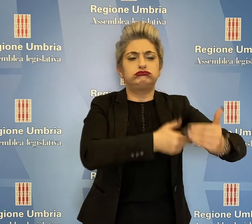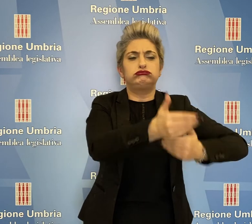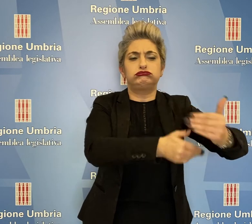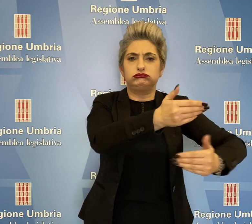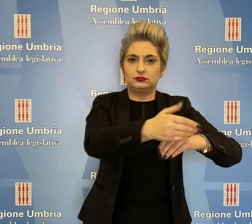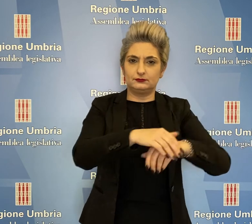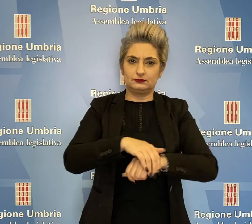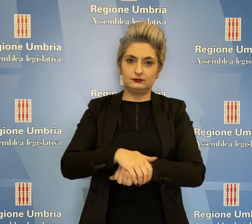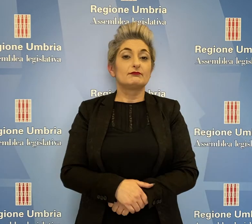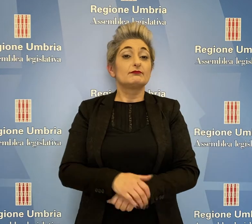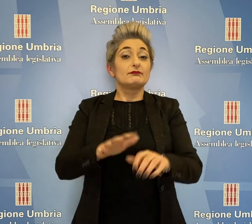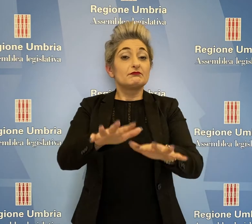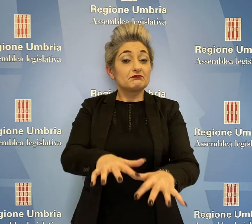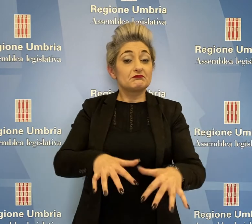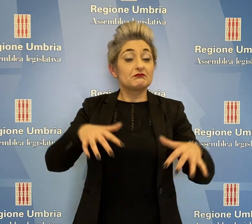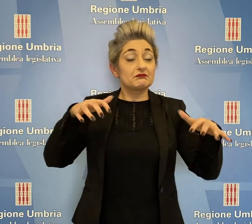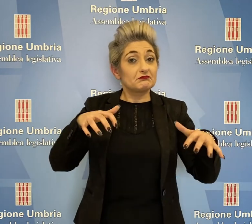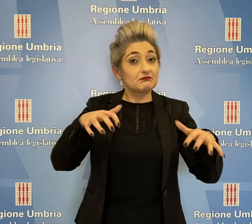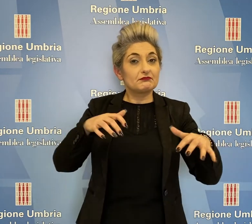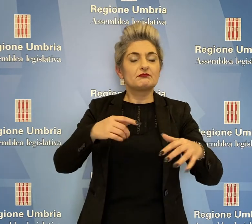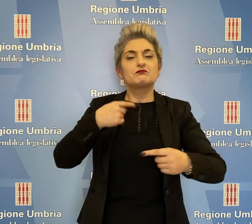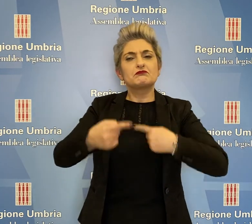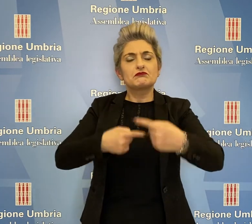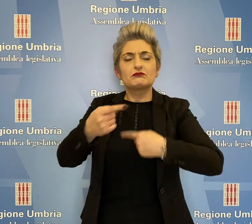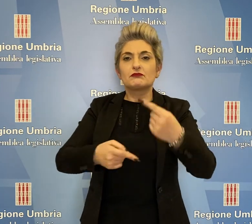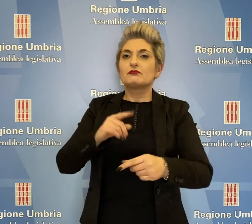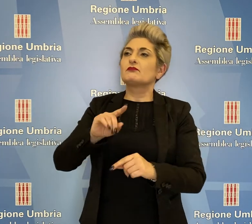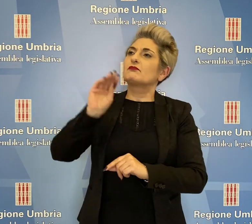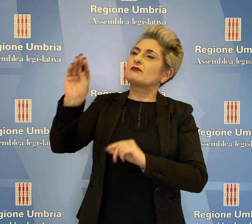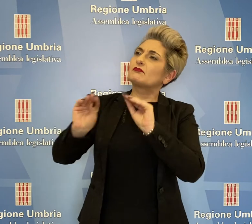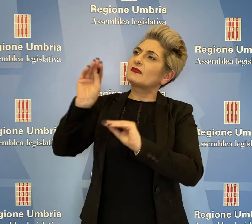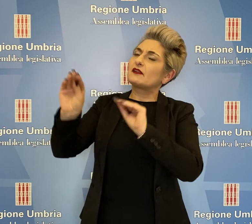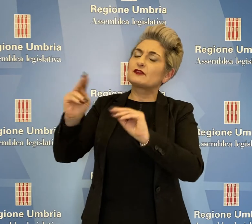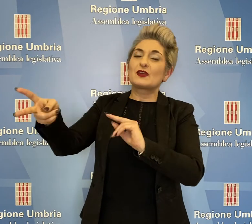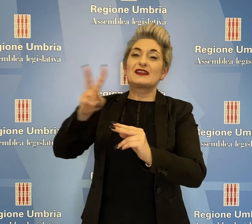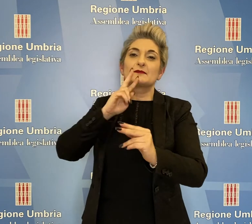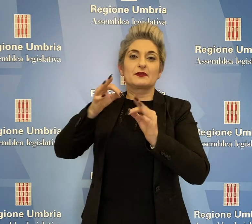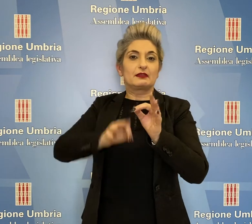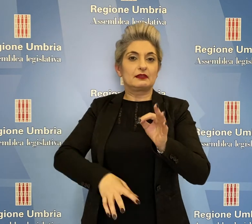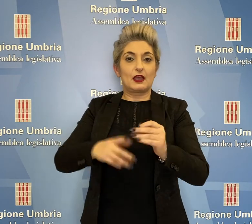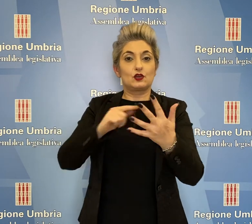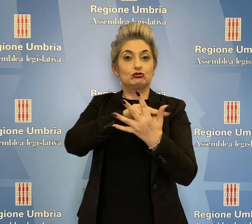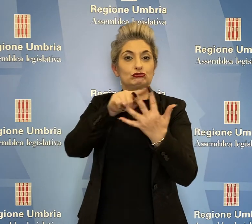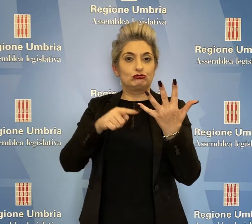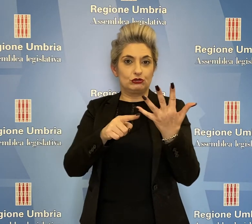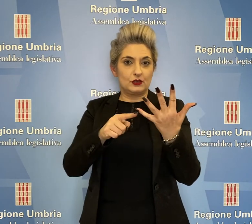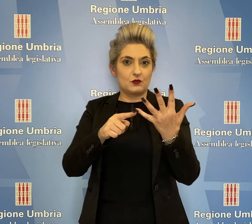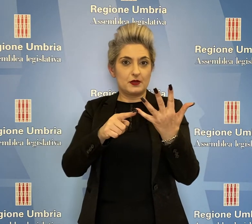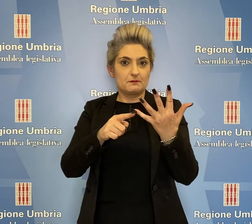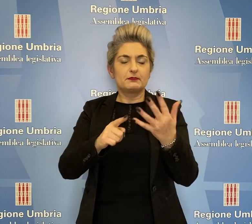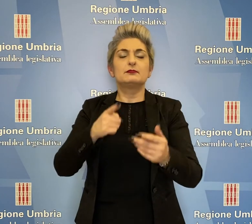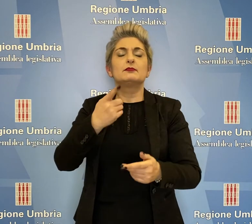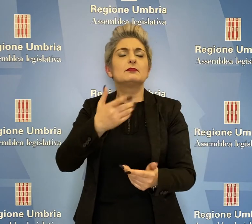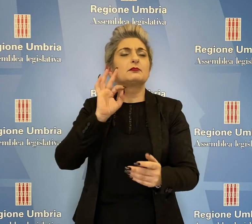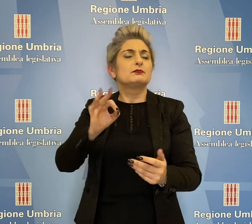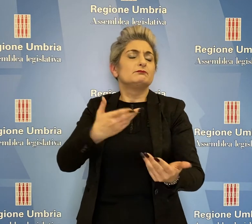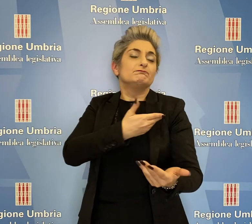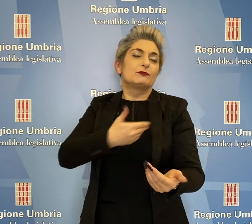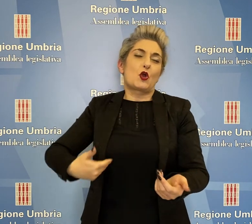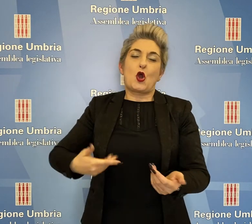all'ente. Nel corso della seduta sono state discusse cinque interrogazioni a risposta immediata, presentate dai consiglieri